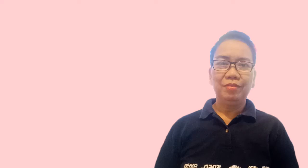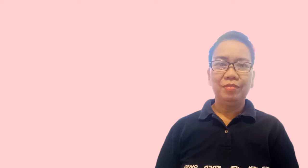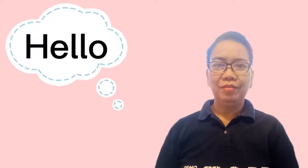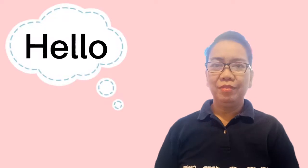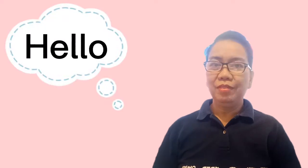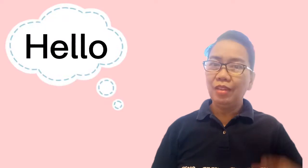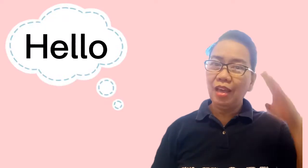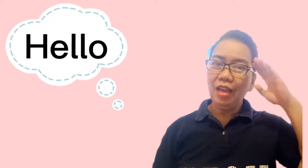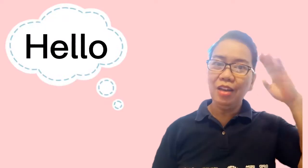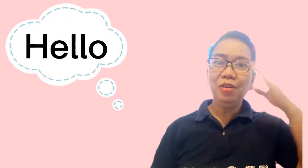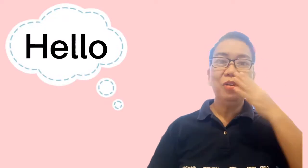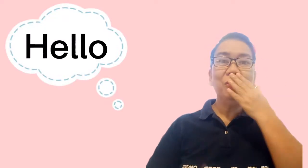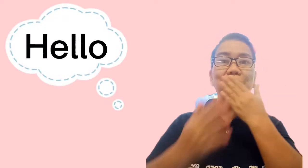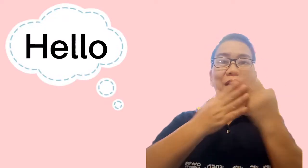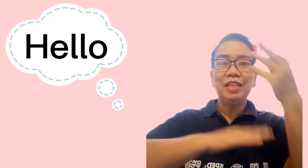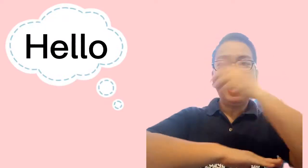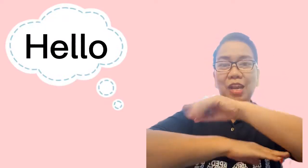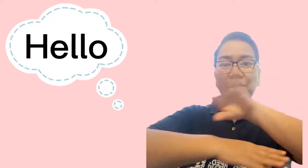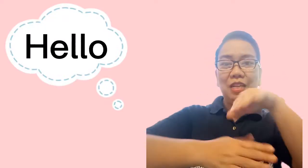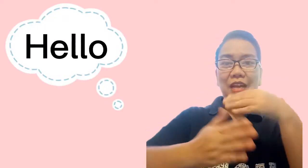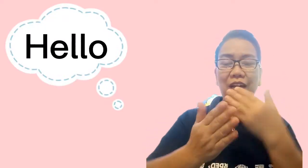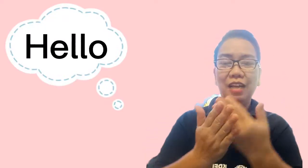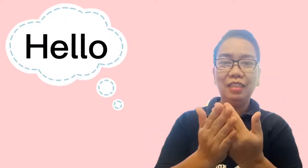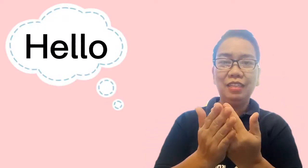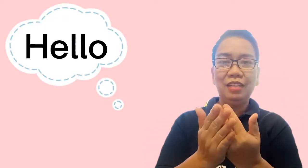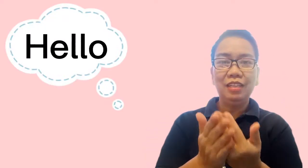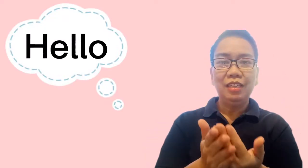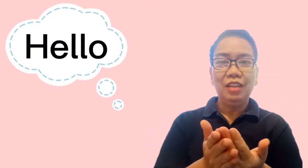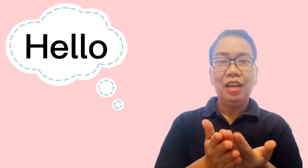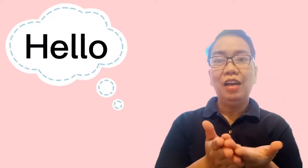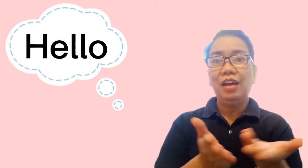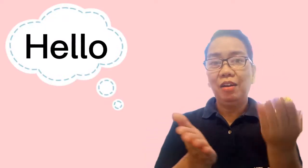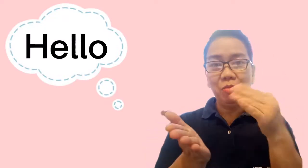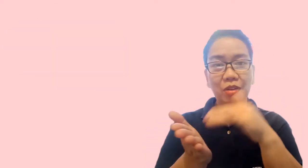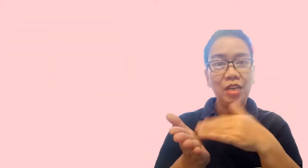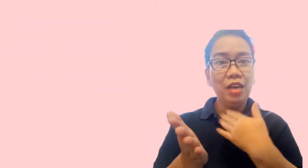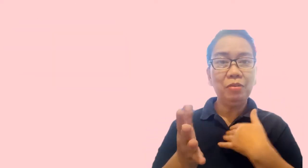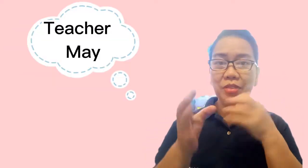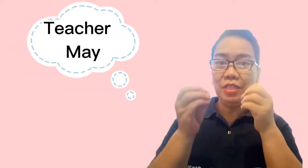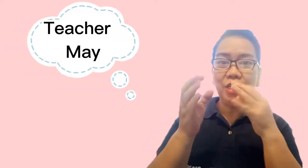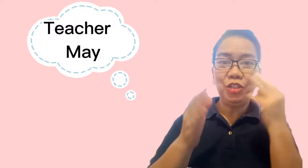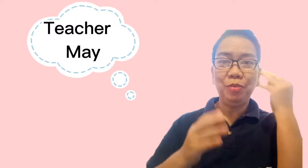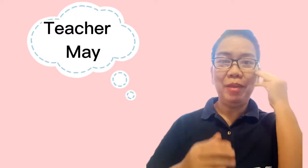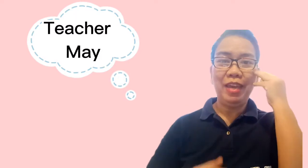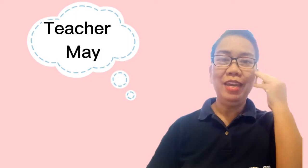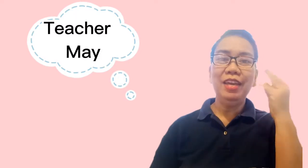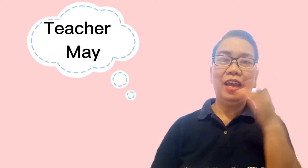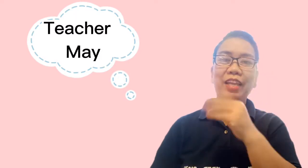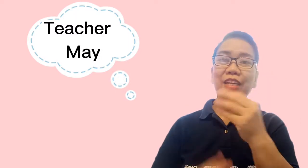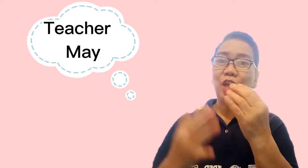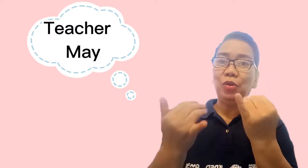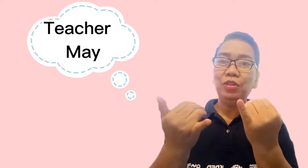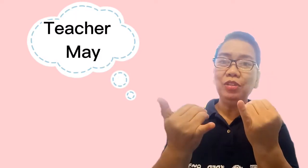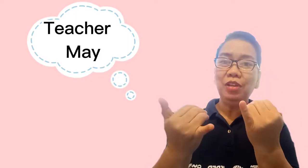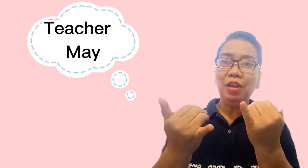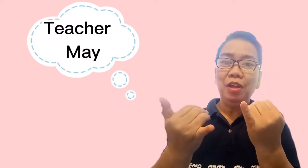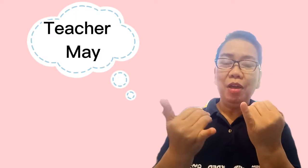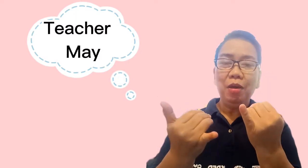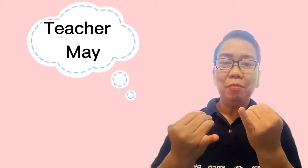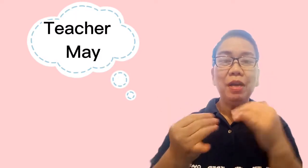Hello! Magandang araw sa lahat. Muli ako si Teacher May and ngayon, pag